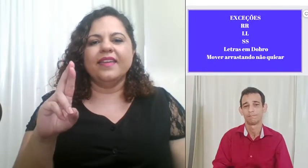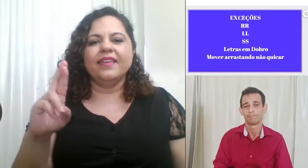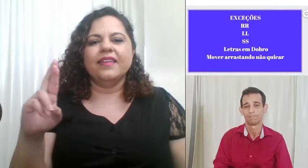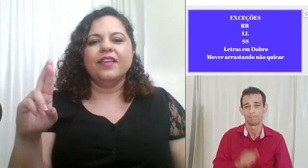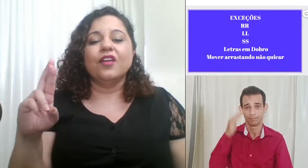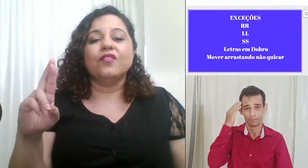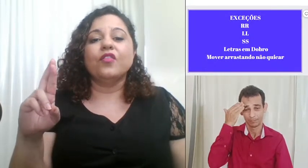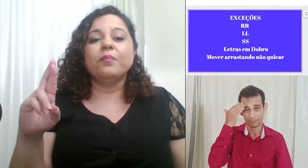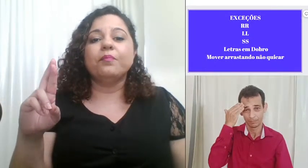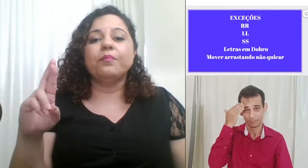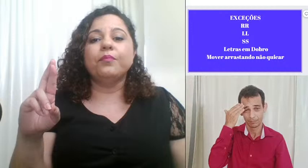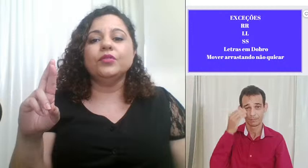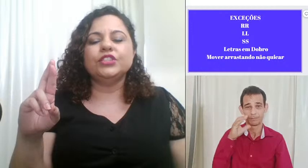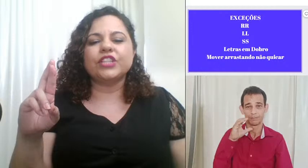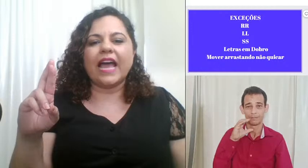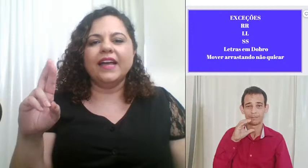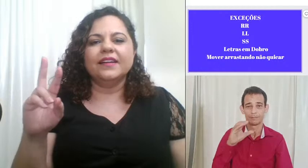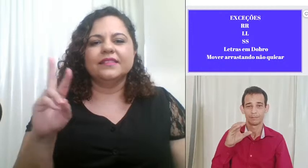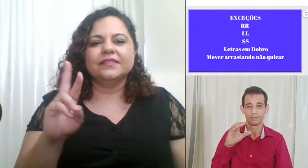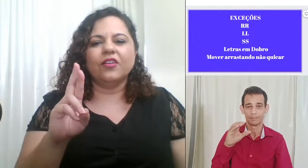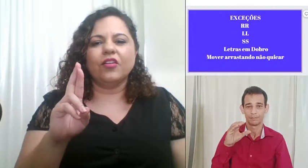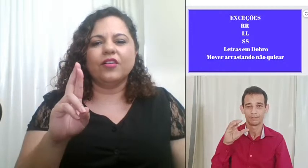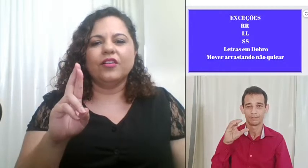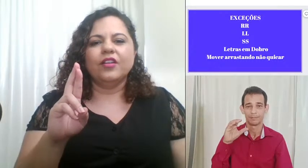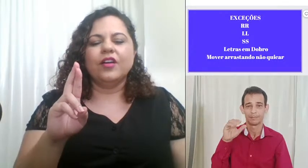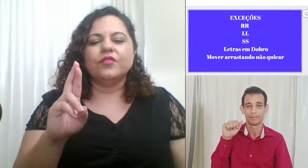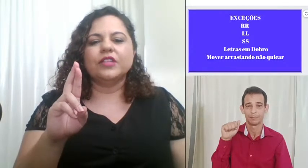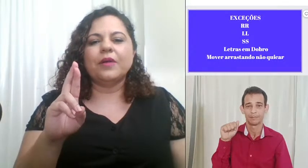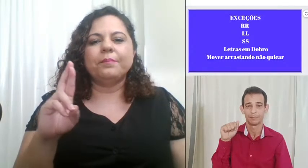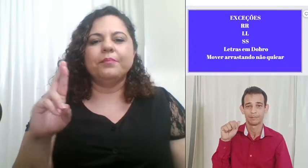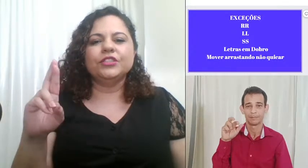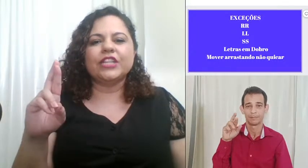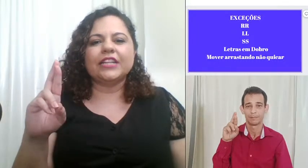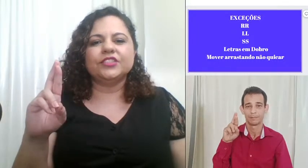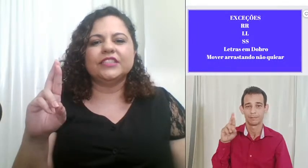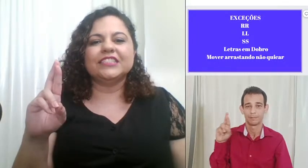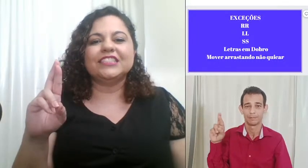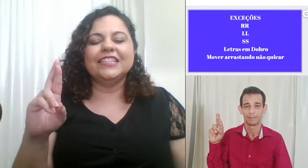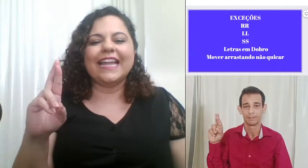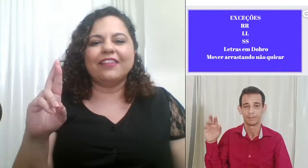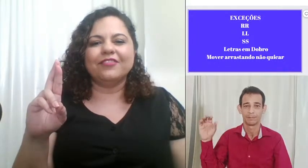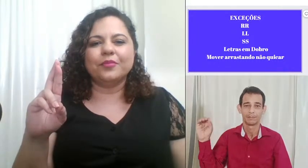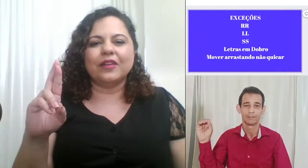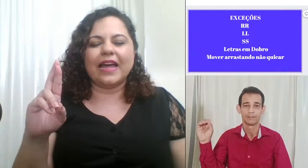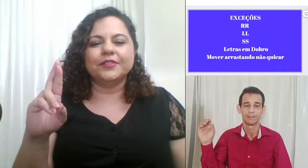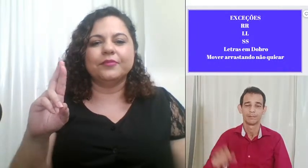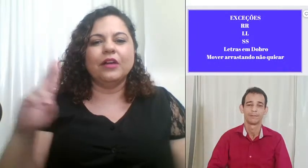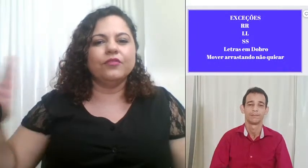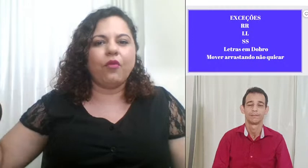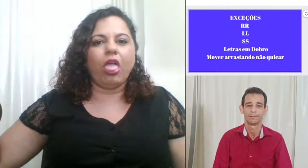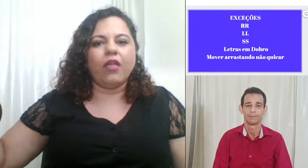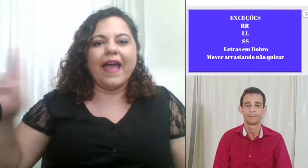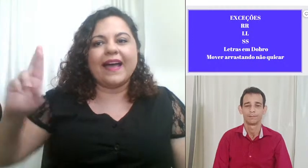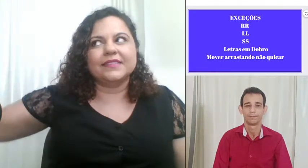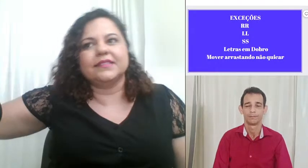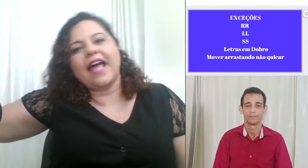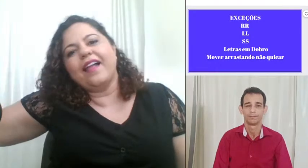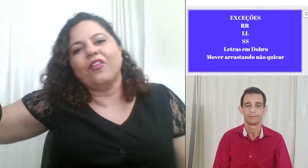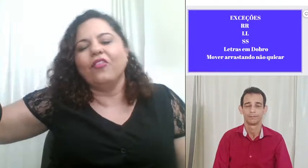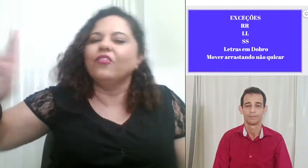vou puxar ó vou dar uma puxadinha de leve para o lado não vou arrastar longe